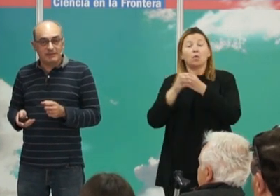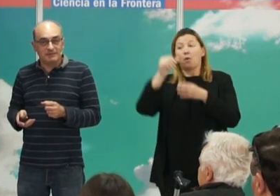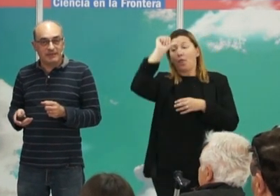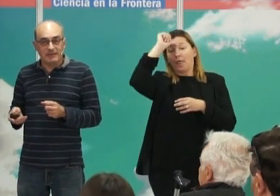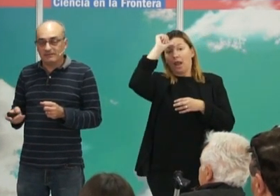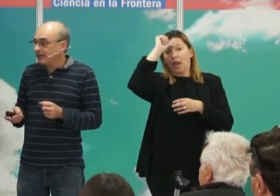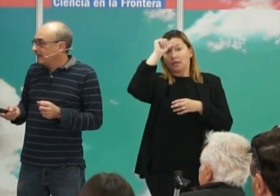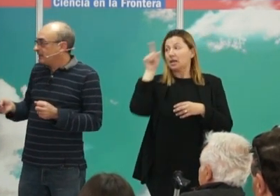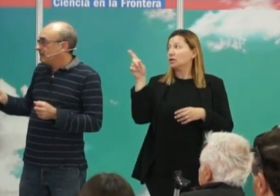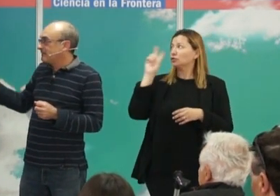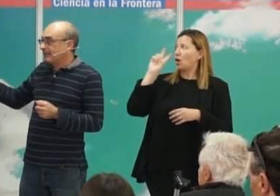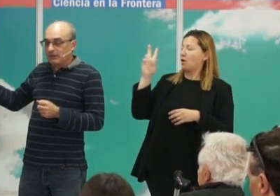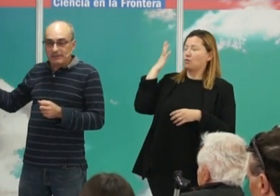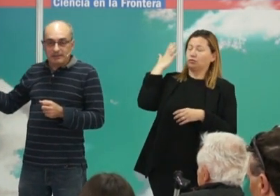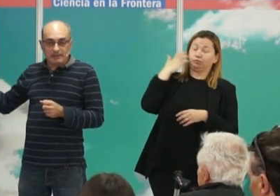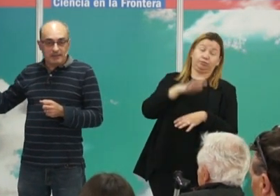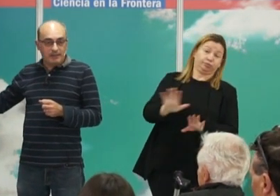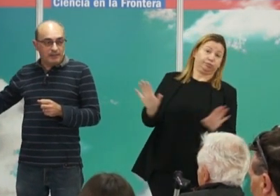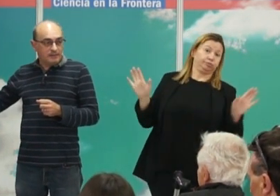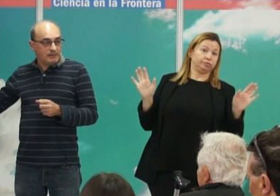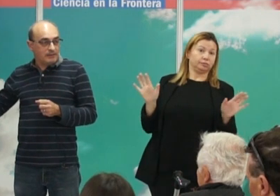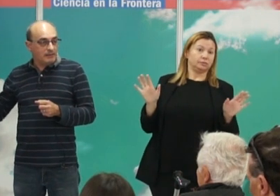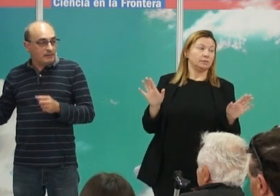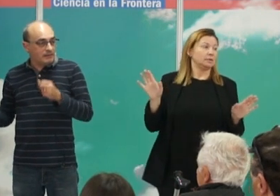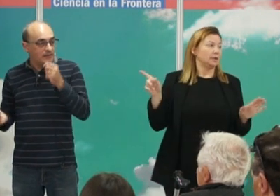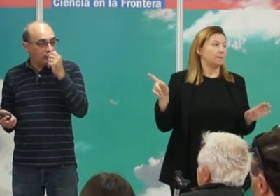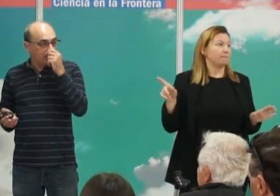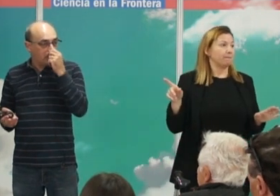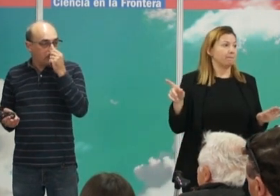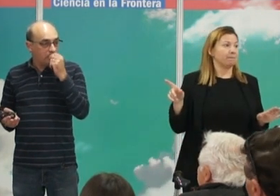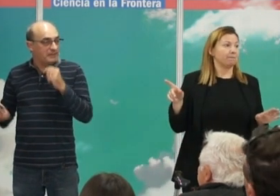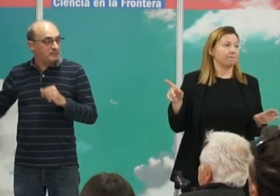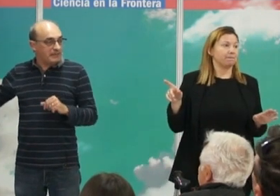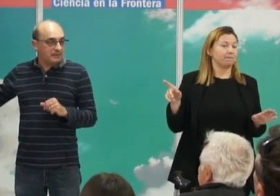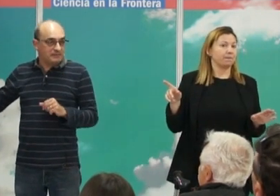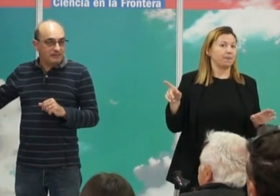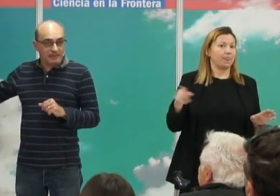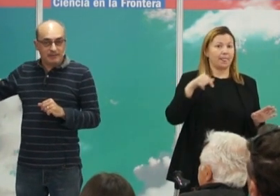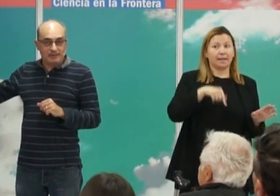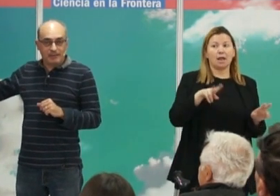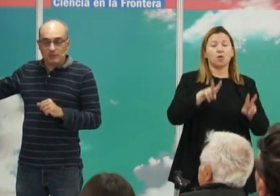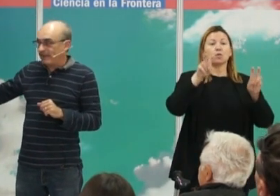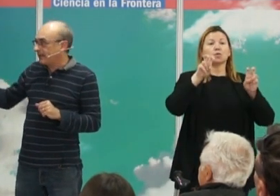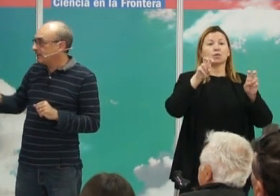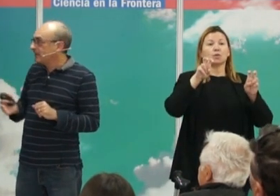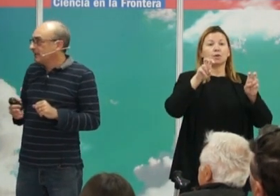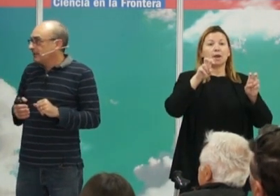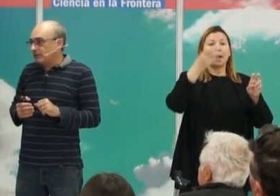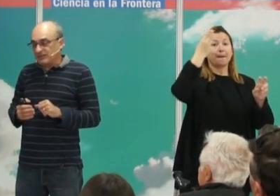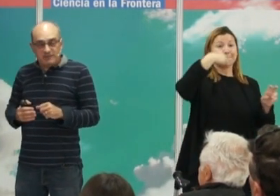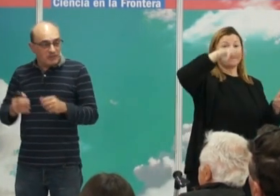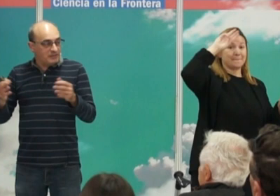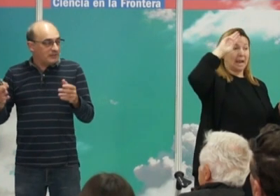extrañas basta recordar que en Nueva España es decir en el actual México